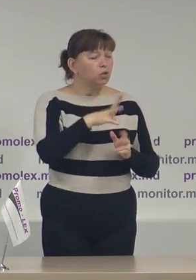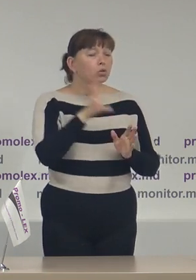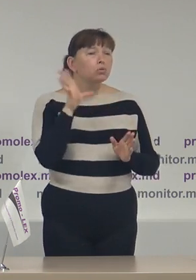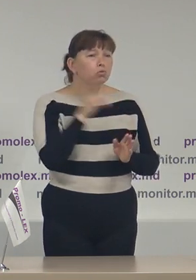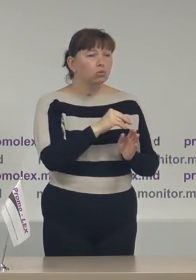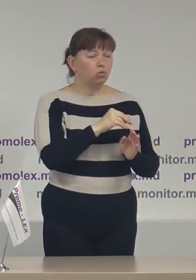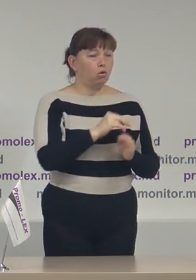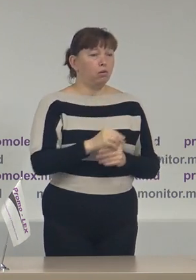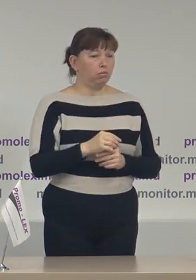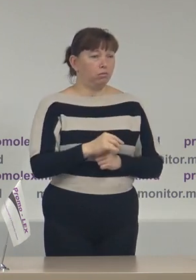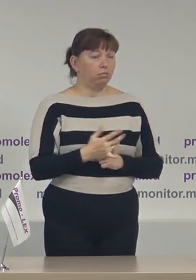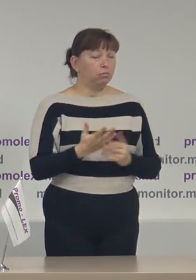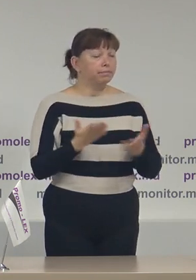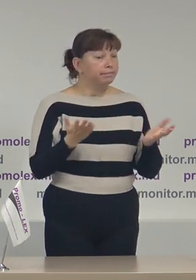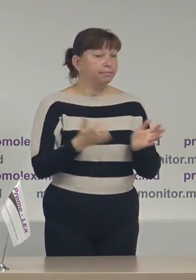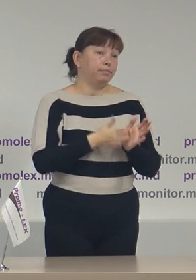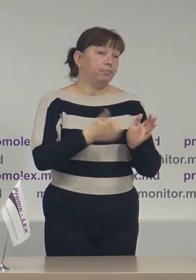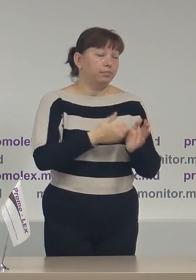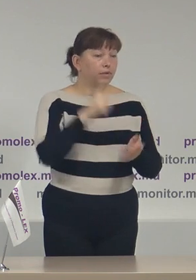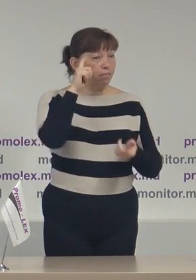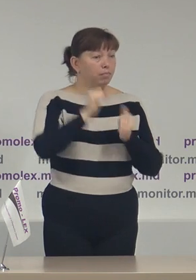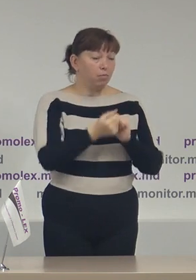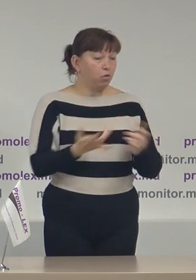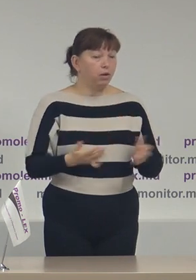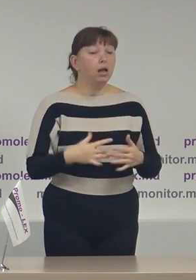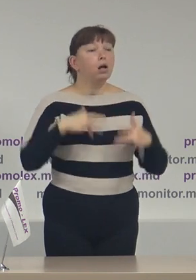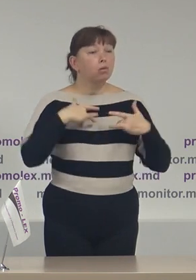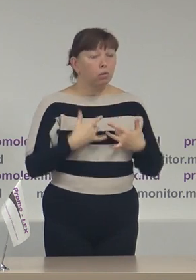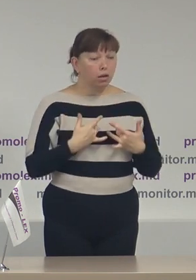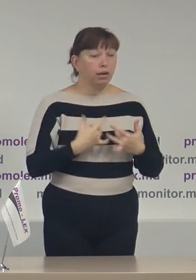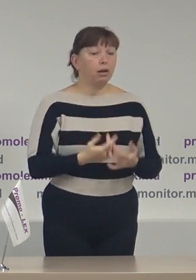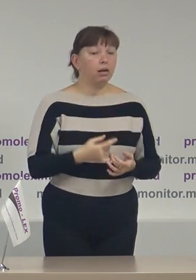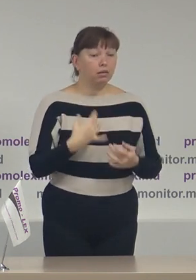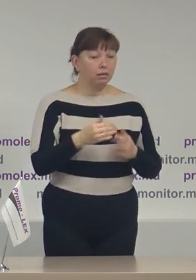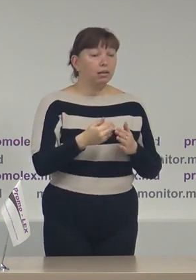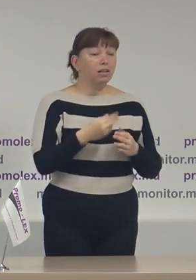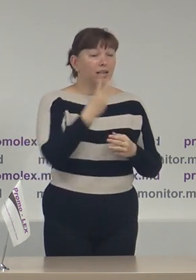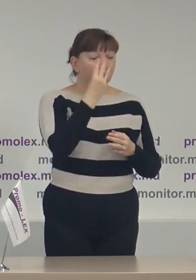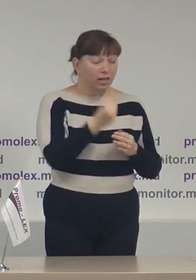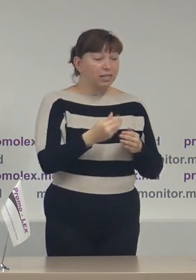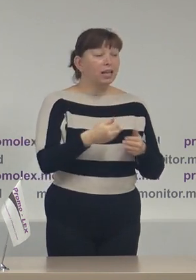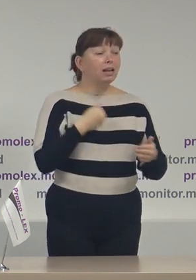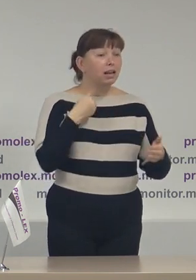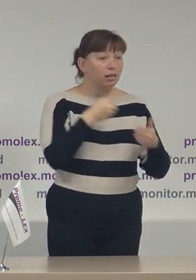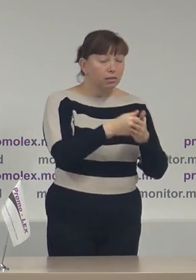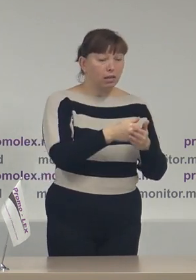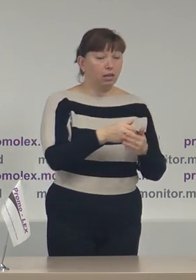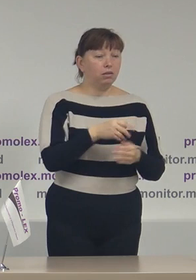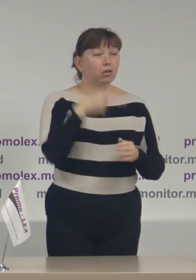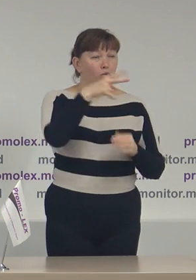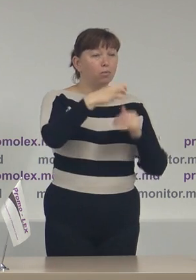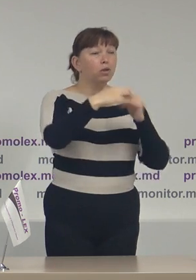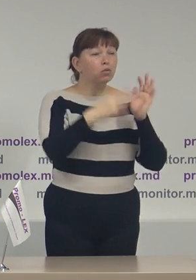procedurilor electorale. Cu regret, cu trei zile în ajuns de alegeri locale generale din